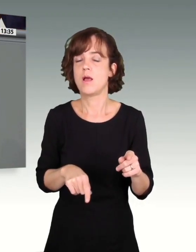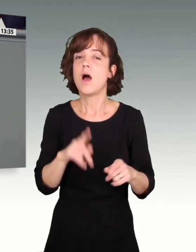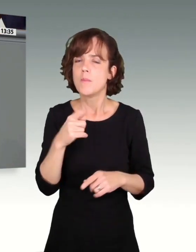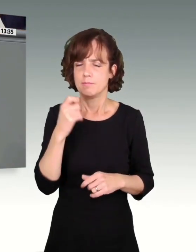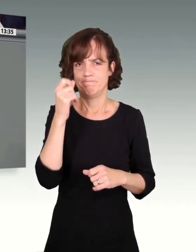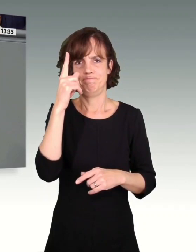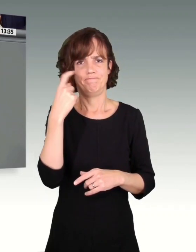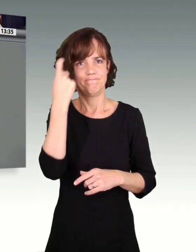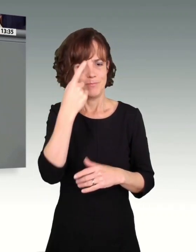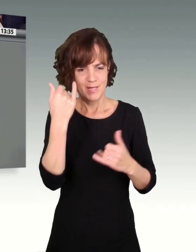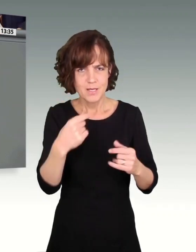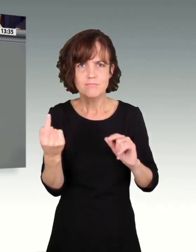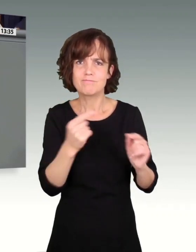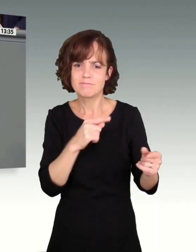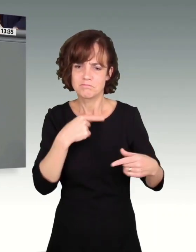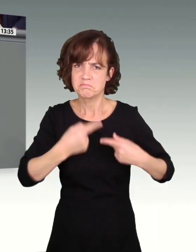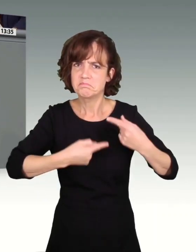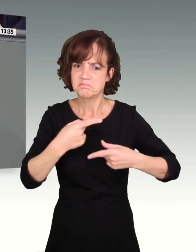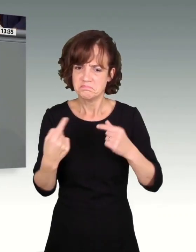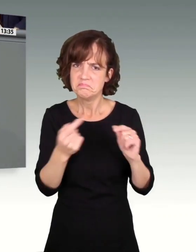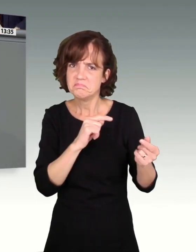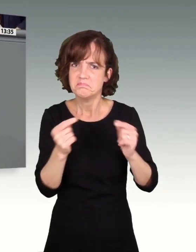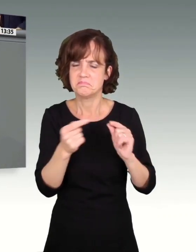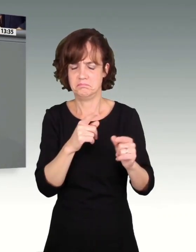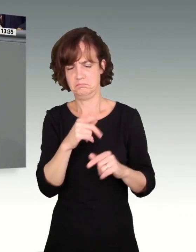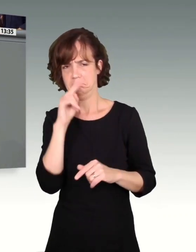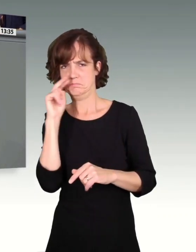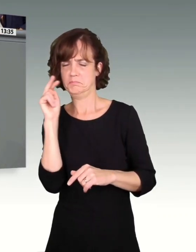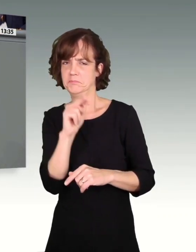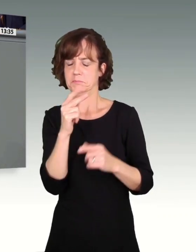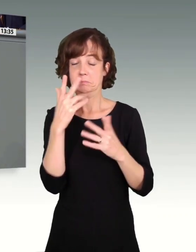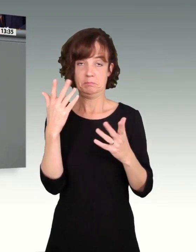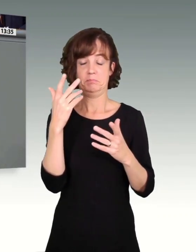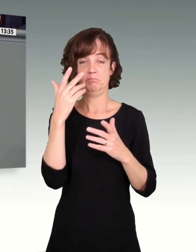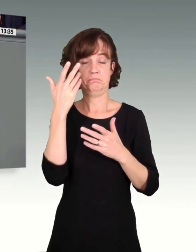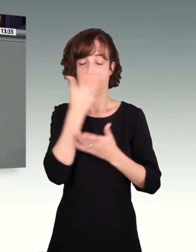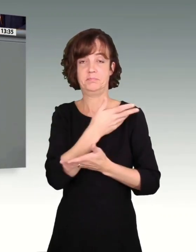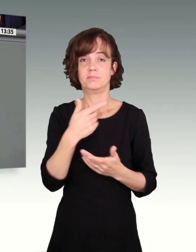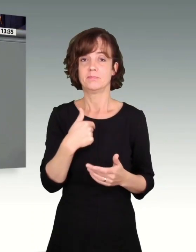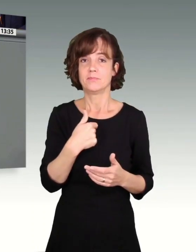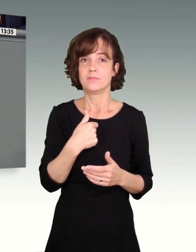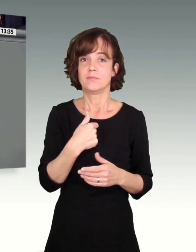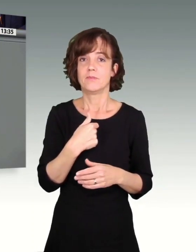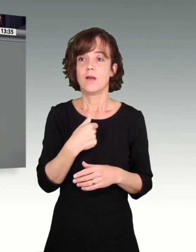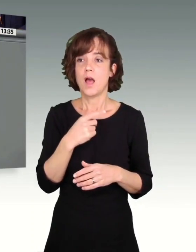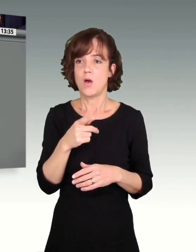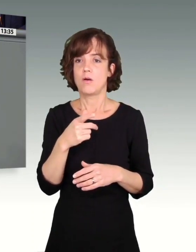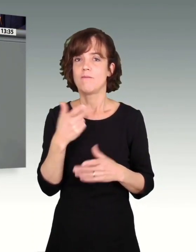über den jetzigen Debattenverlauf, insbesondere unter dem Gesichtspunkt der Anhebung des